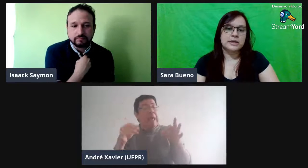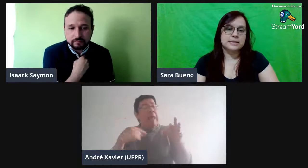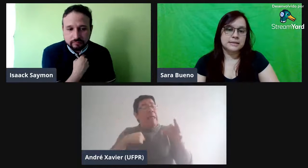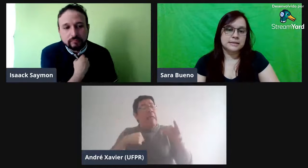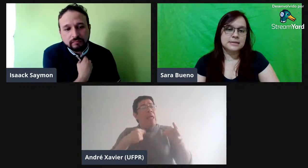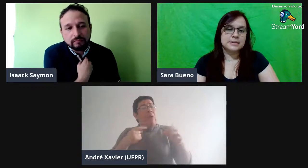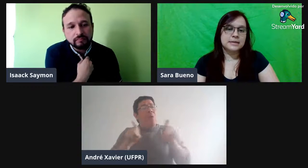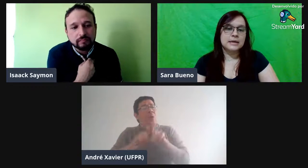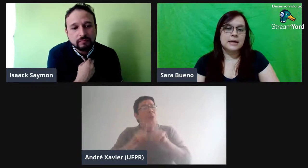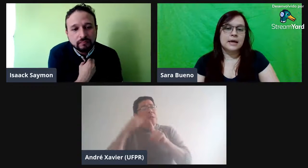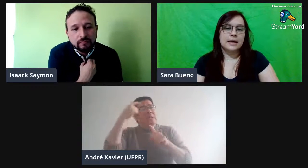a síntese.